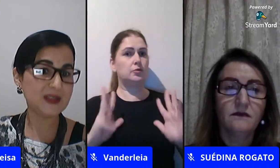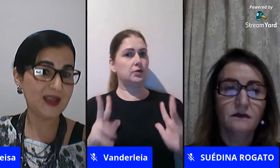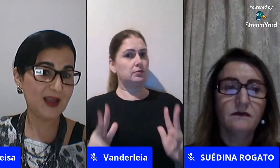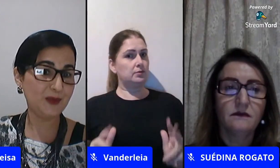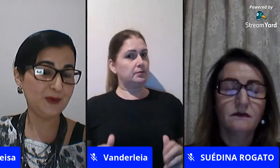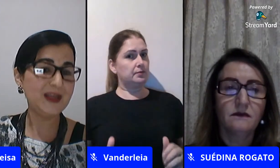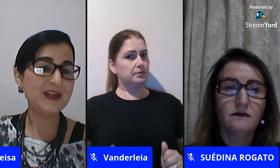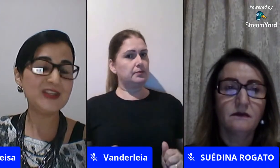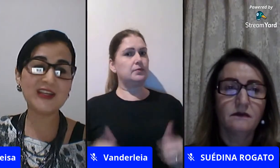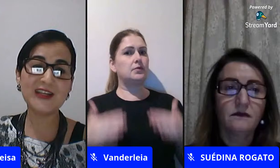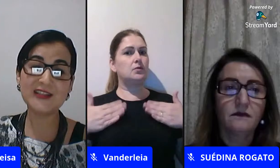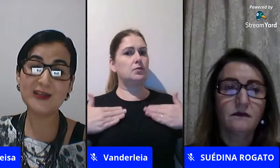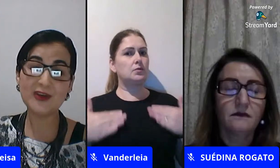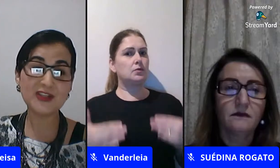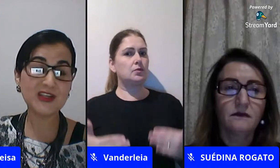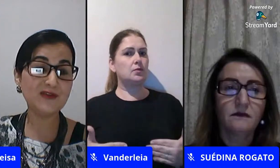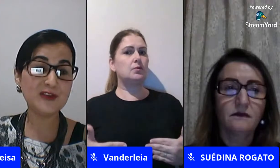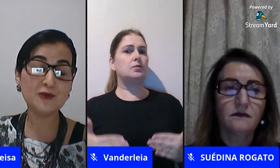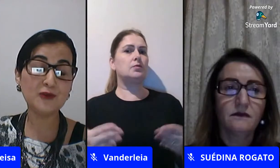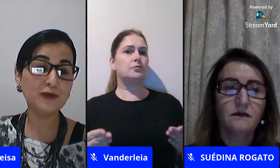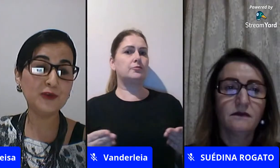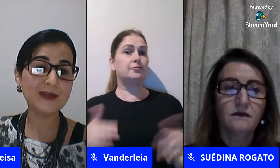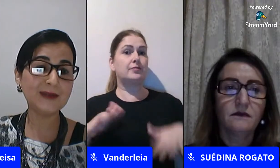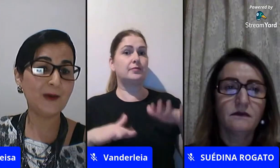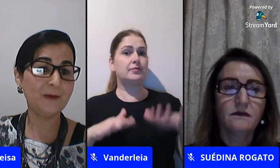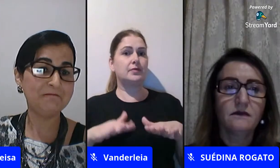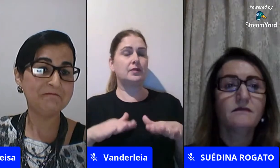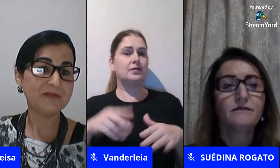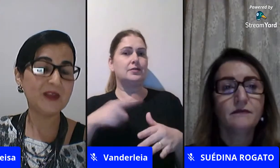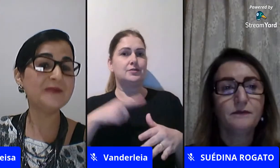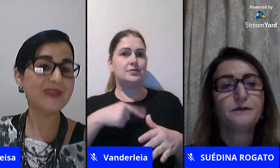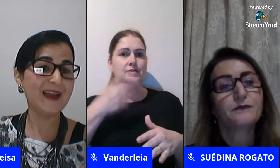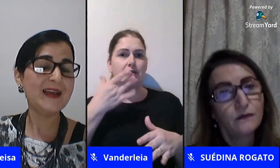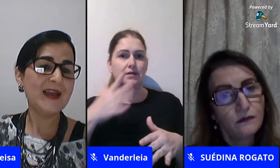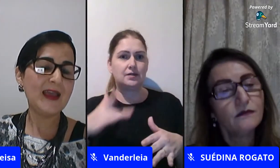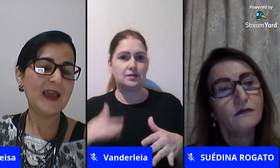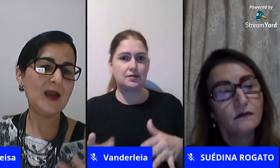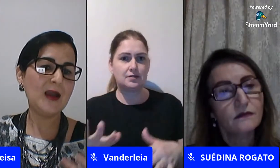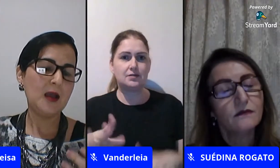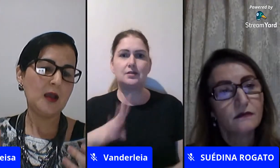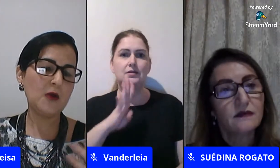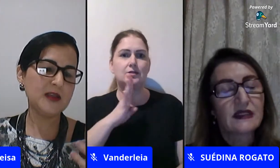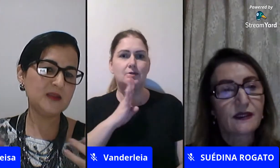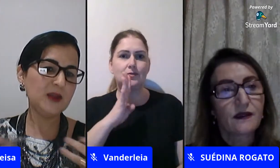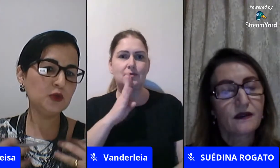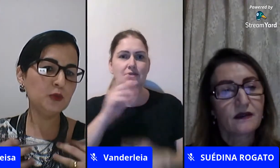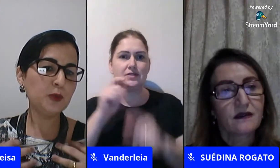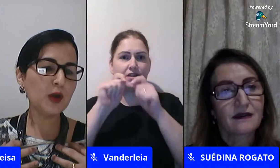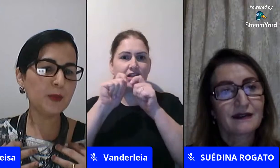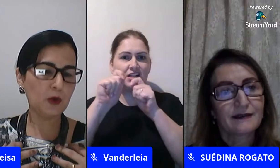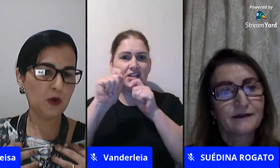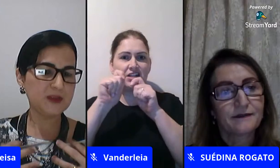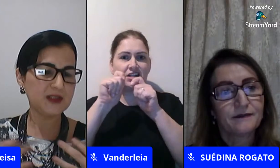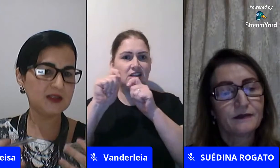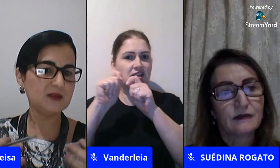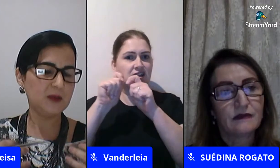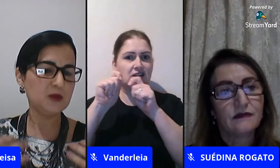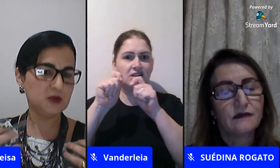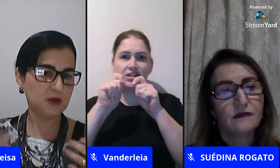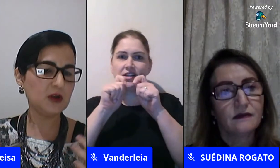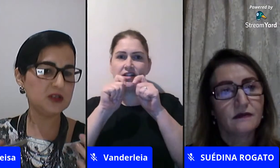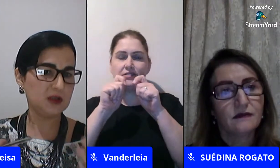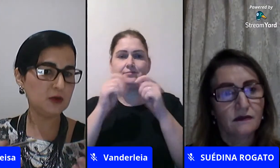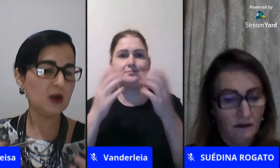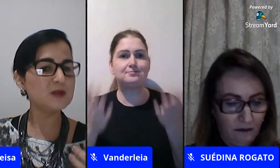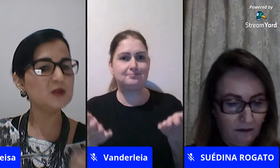por exemplo tinha criança que nunca tinha visto o fio dental então né conhecimento do próprio corpo essa questão